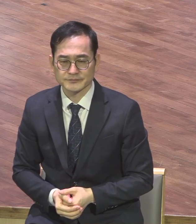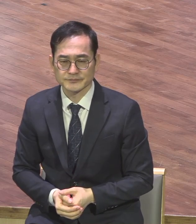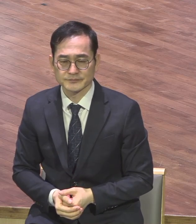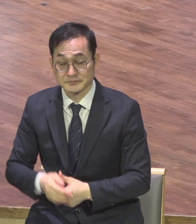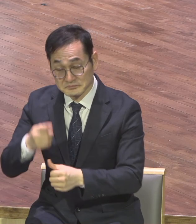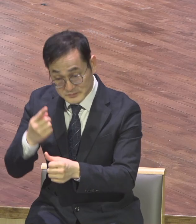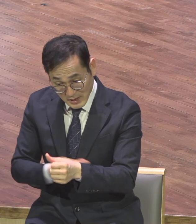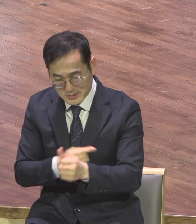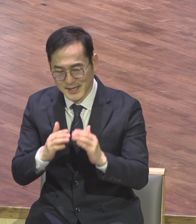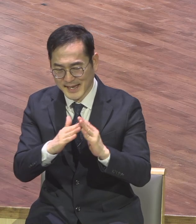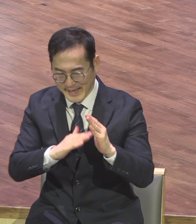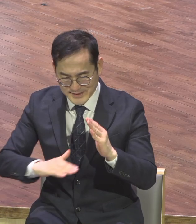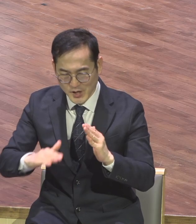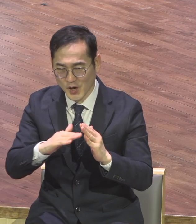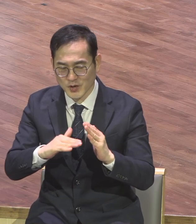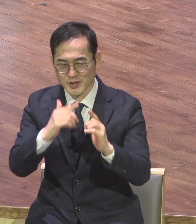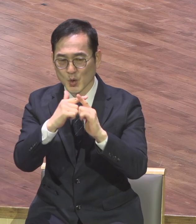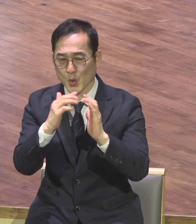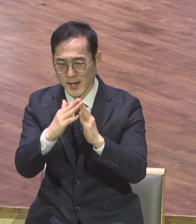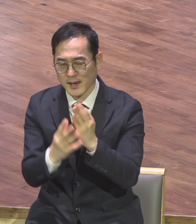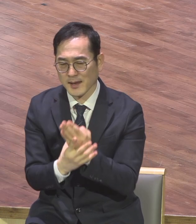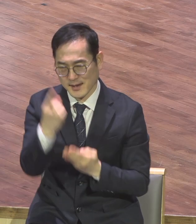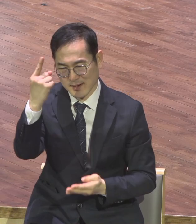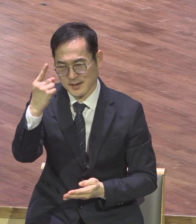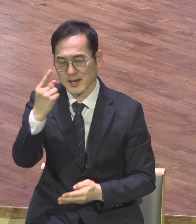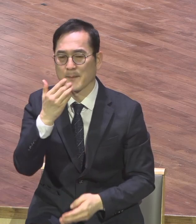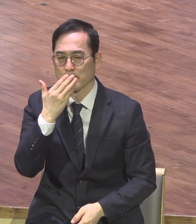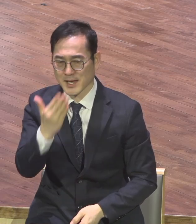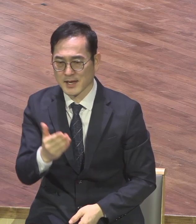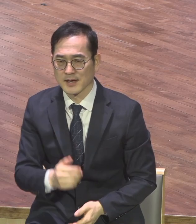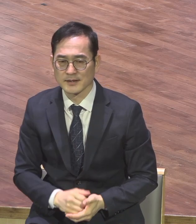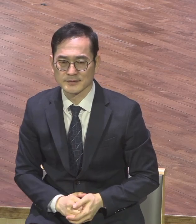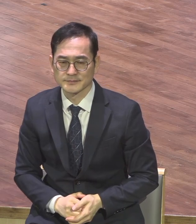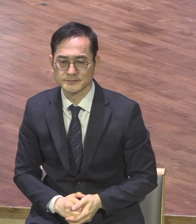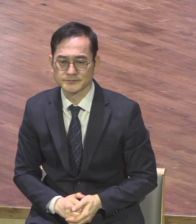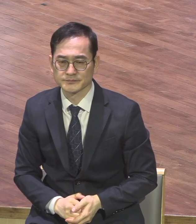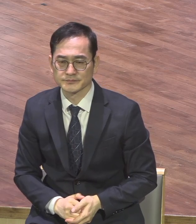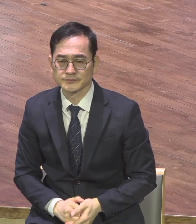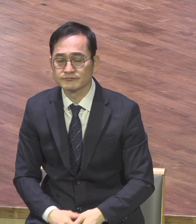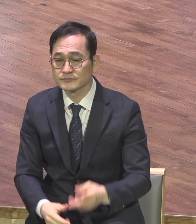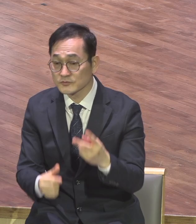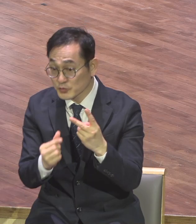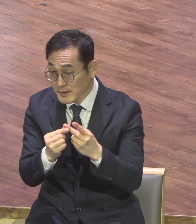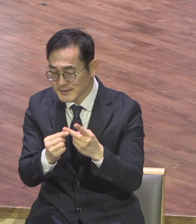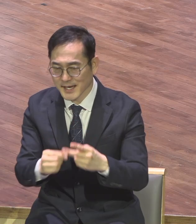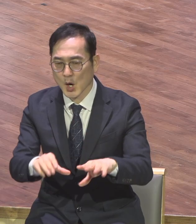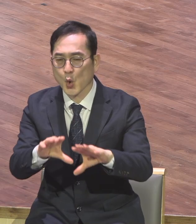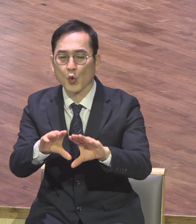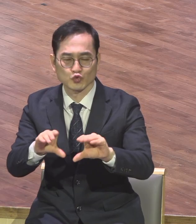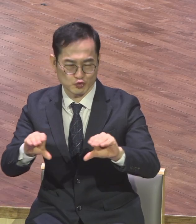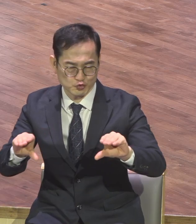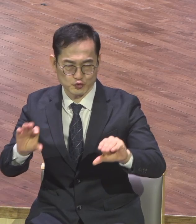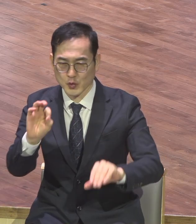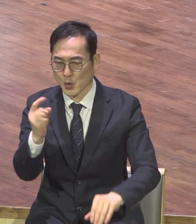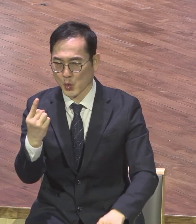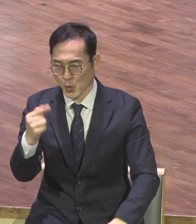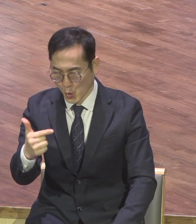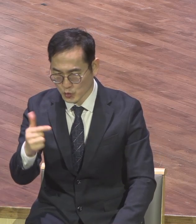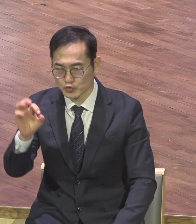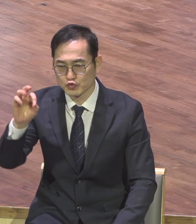원리세 축복으로 그렇게 만들 수 있다 두 번째는 온유입니다 이 온유함을 잘못 생각하면요 힘이